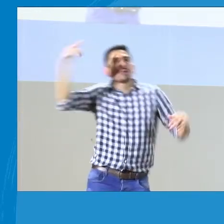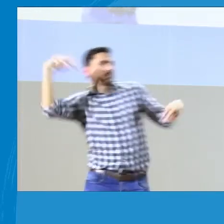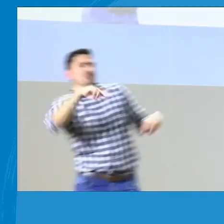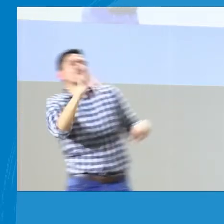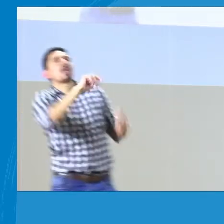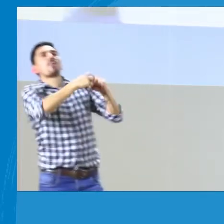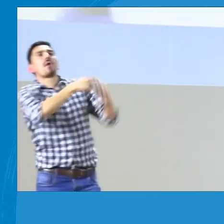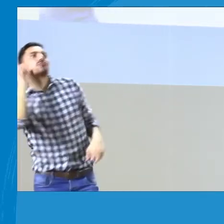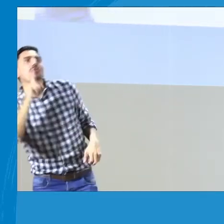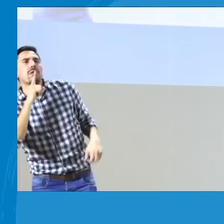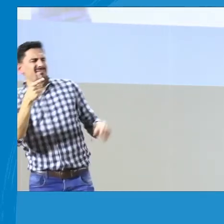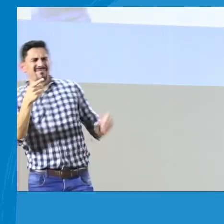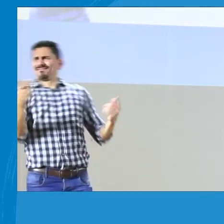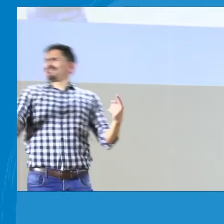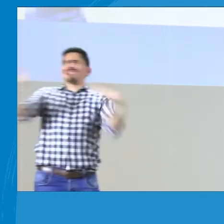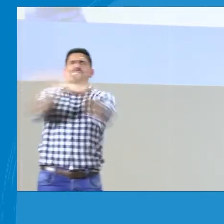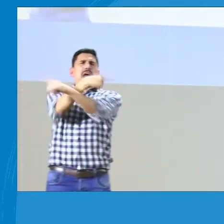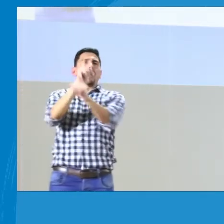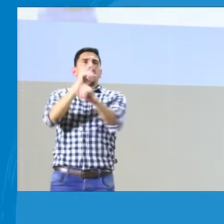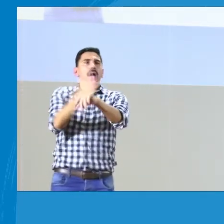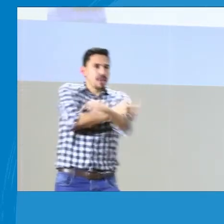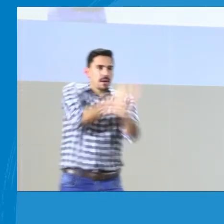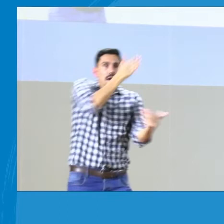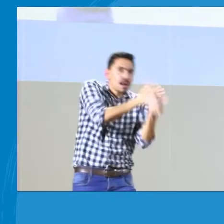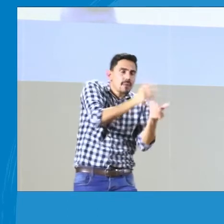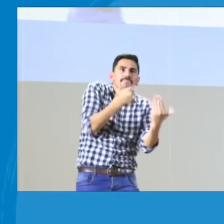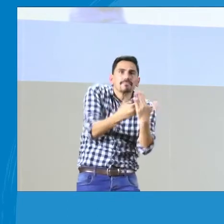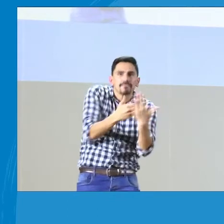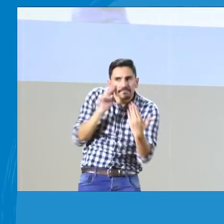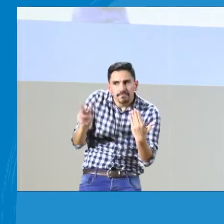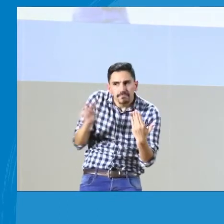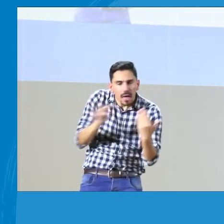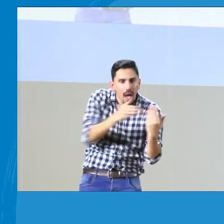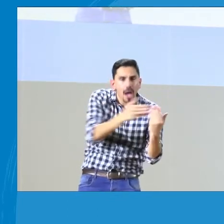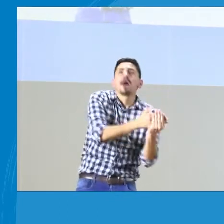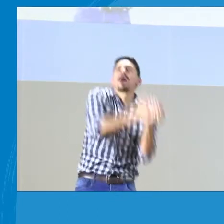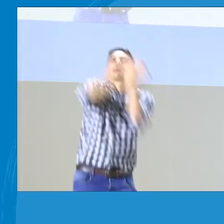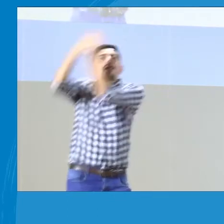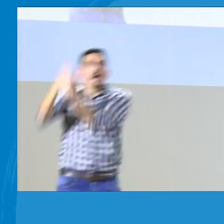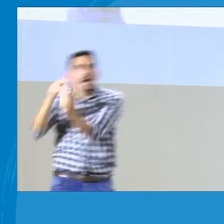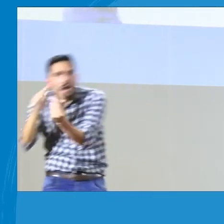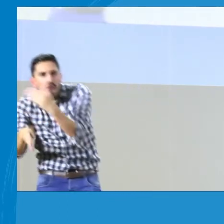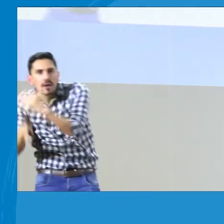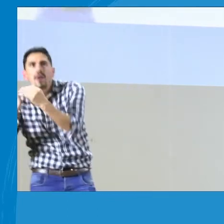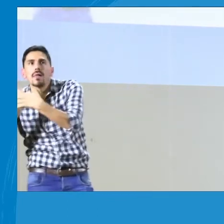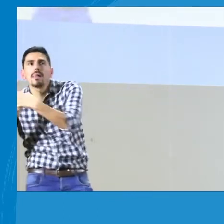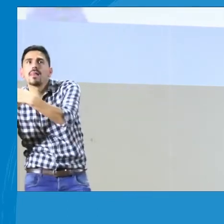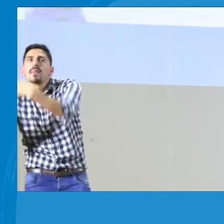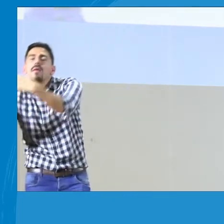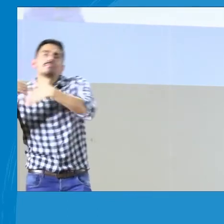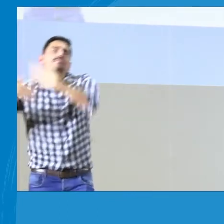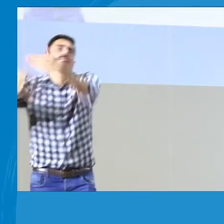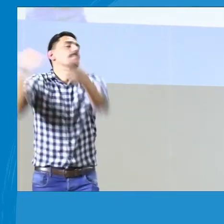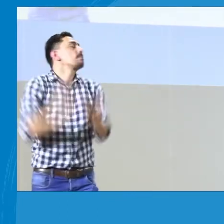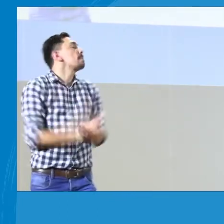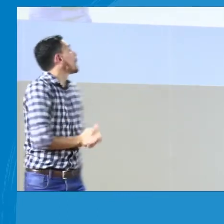las diferentes miradas, porque a veces sabemos que unos dicen, bueno, es que esta persona presenta